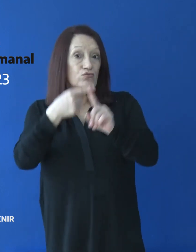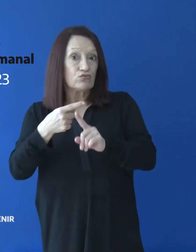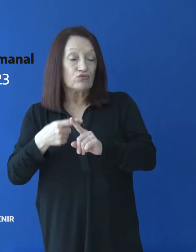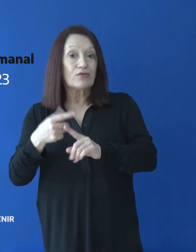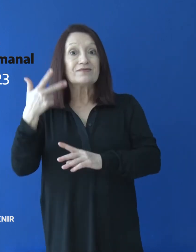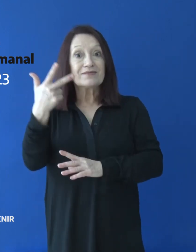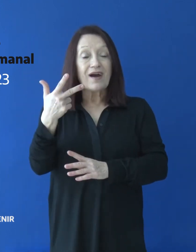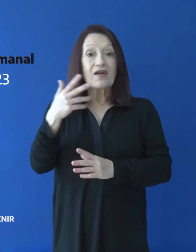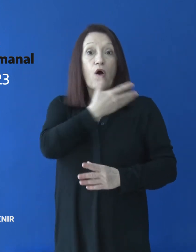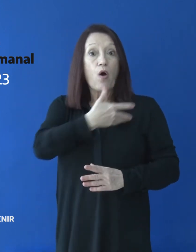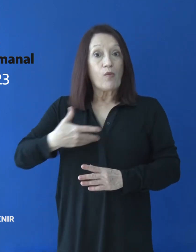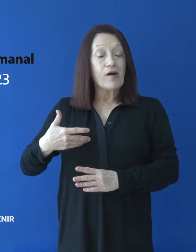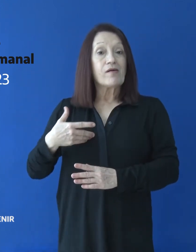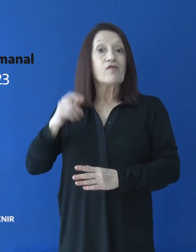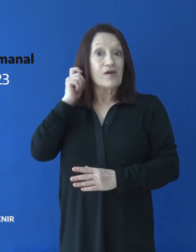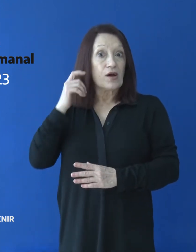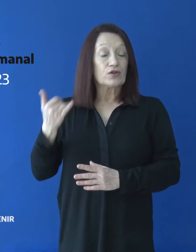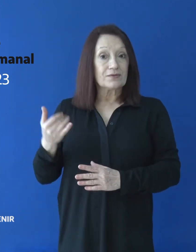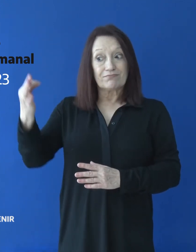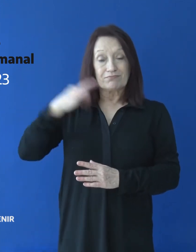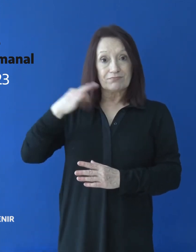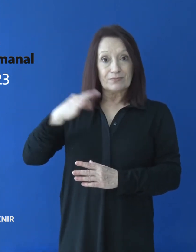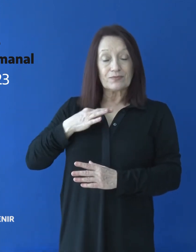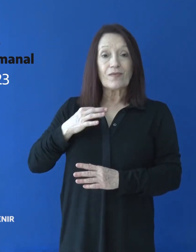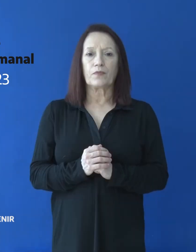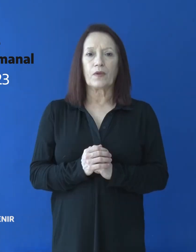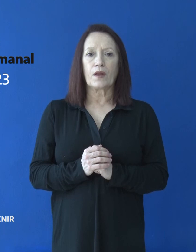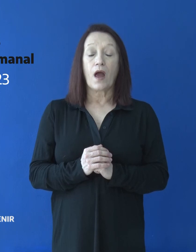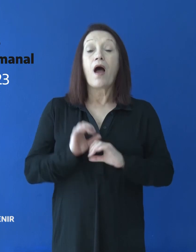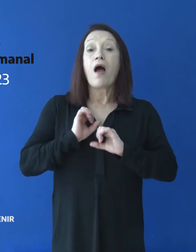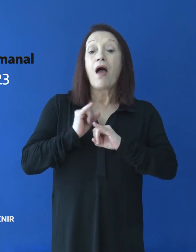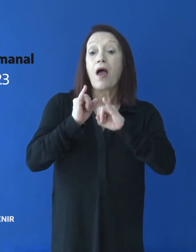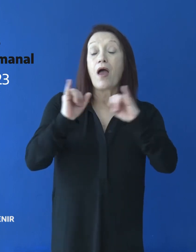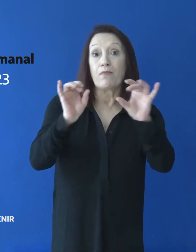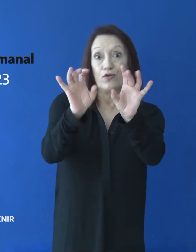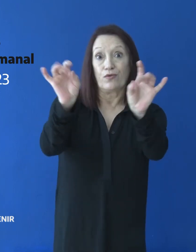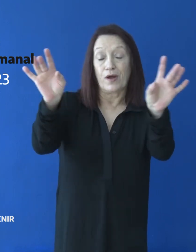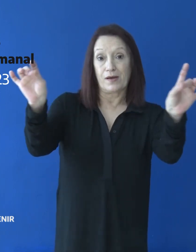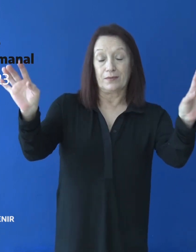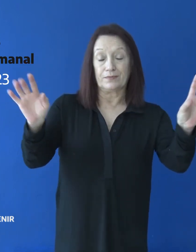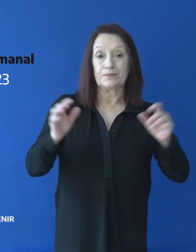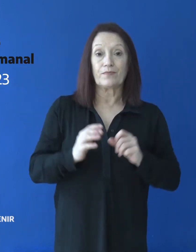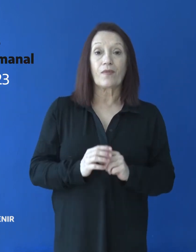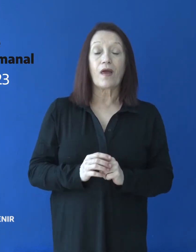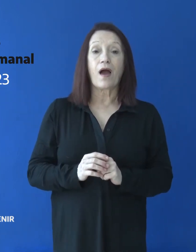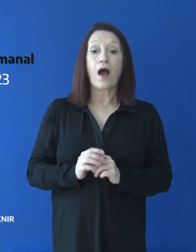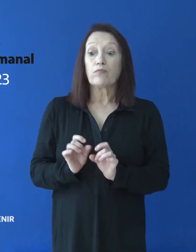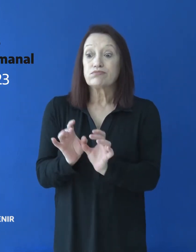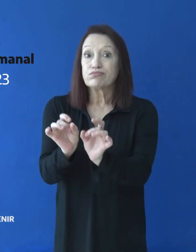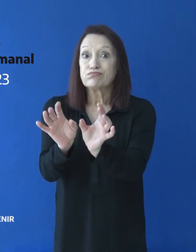3 Gobernador Gregores, Situación Epidemiológica, Transmisión Comunitaria,